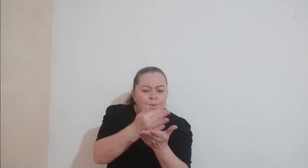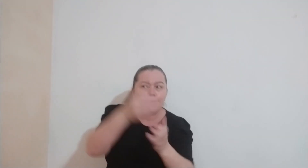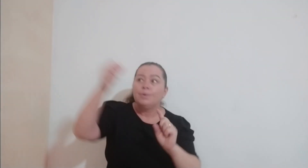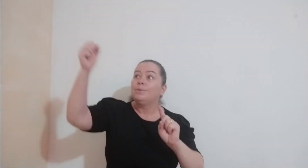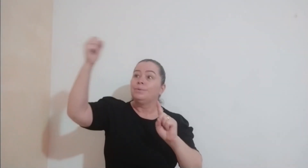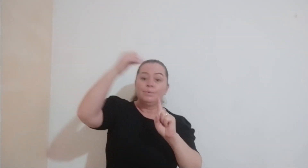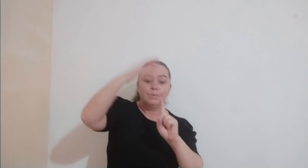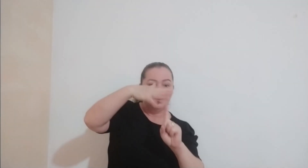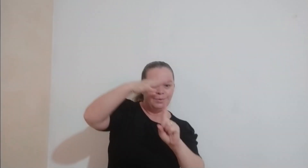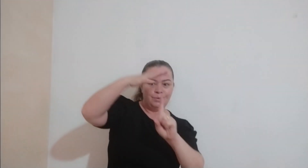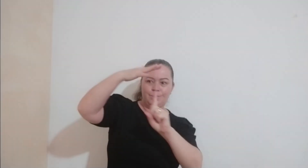na luz